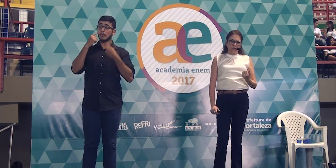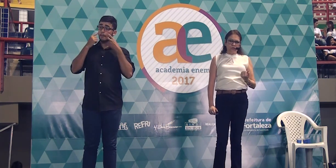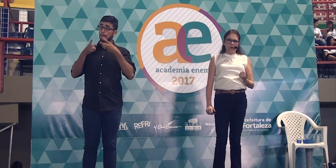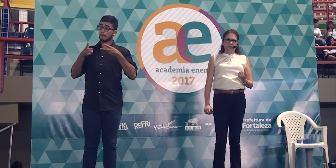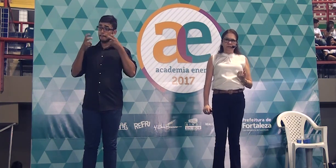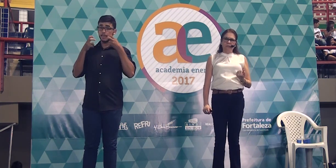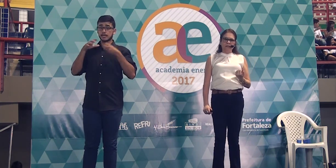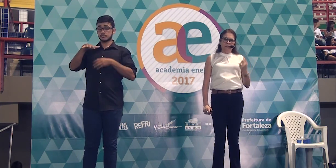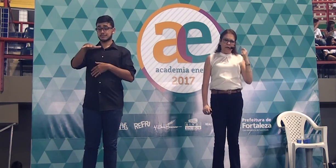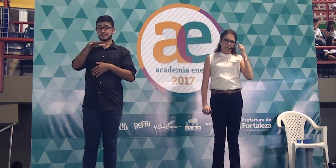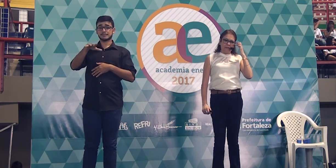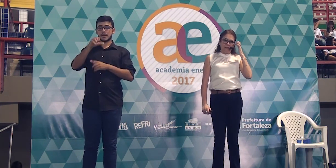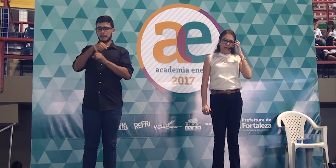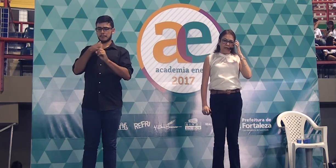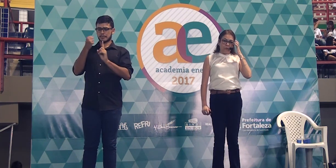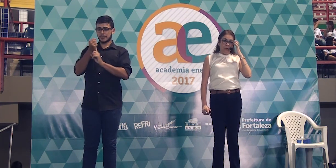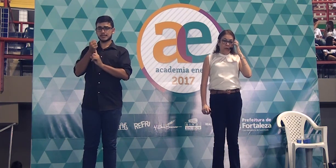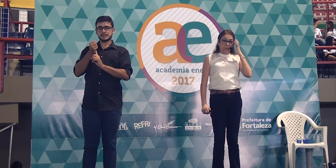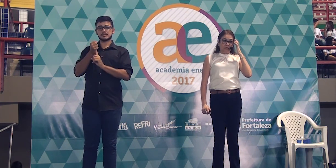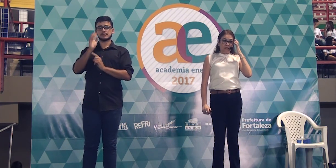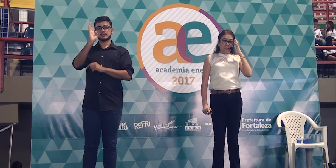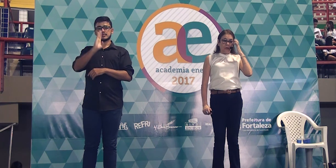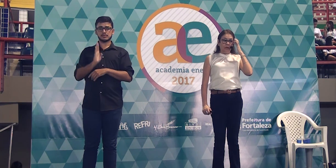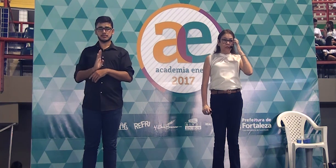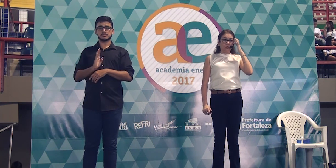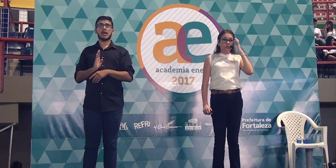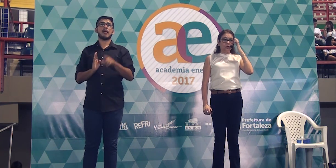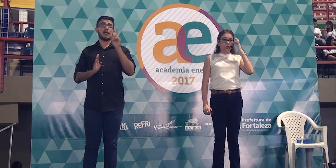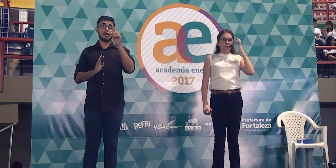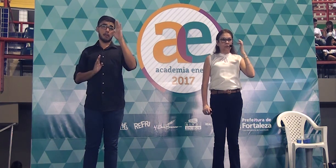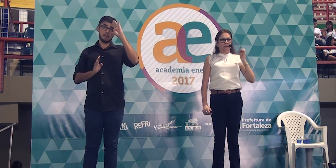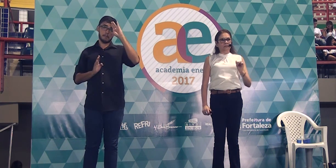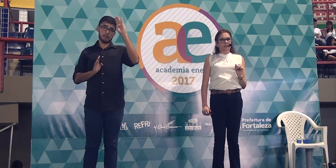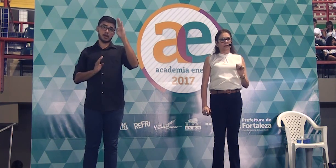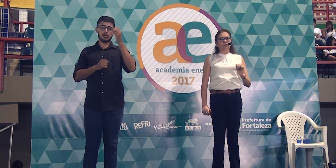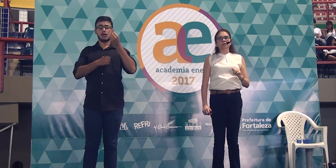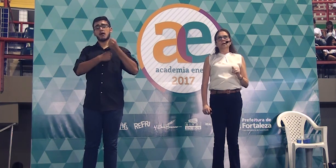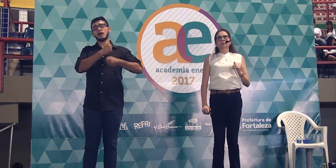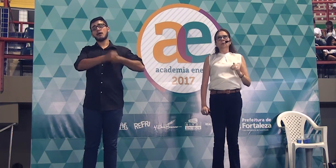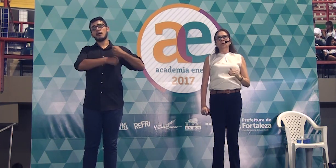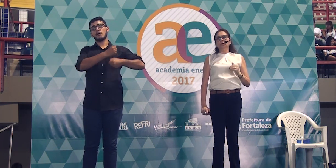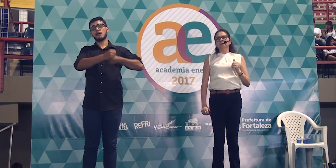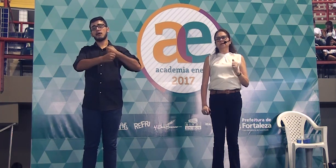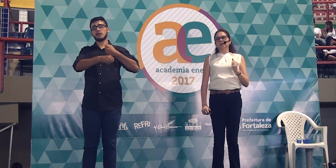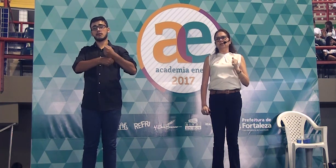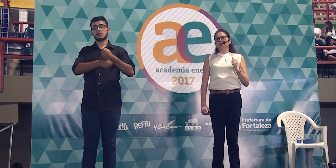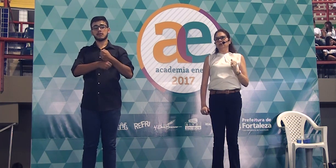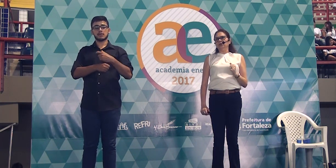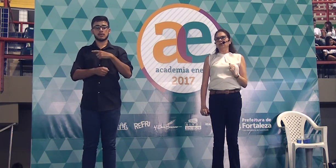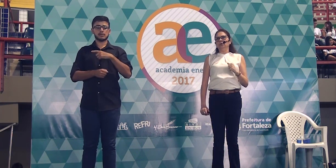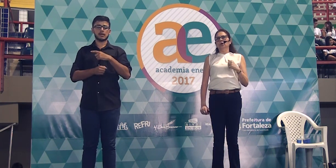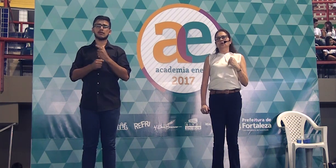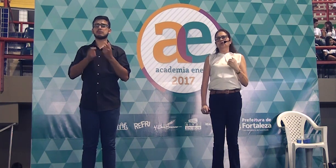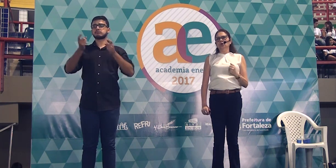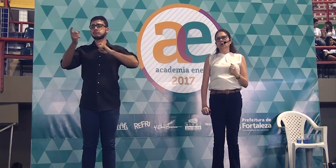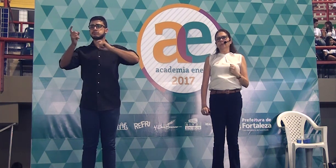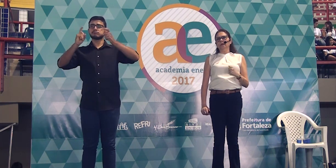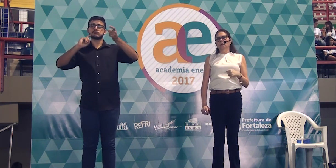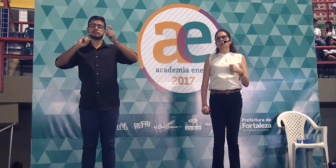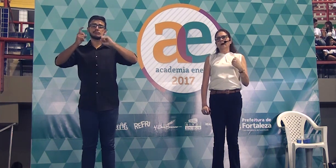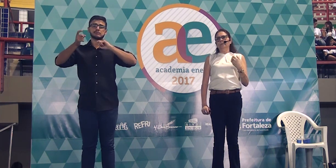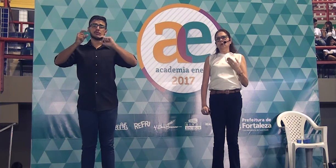contexto sócio-espacial brasileiro, principalmente nos últimos decênios, muito se tem discutido